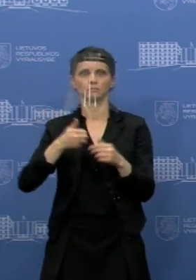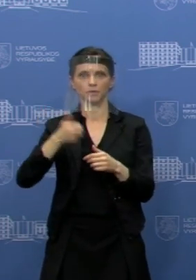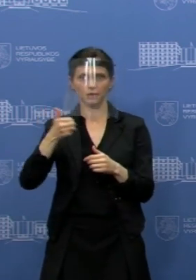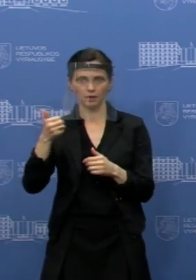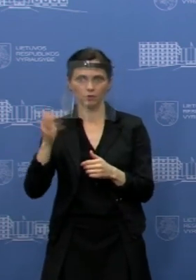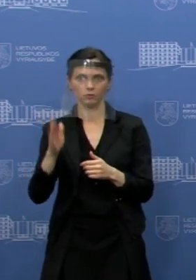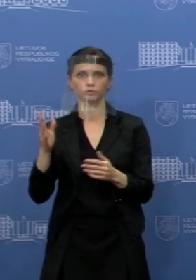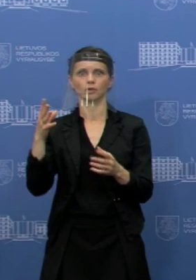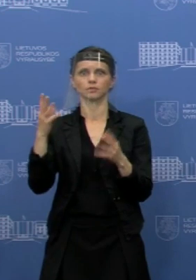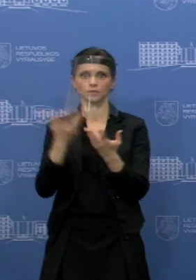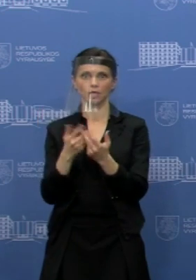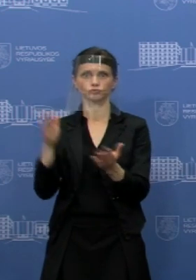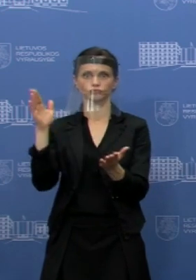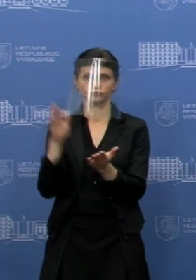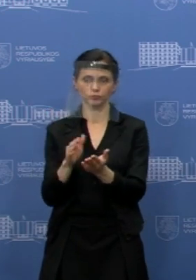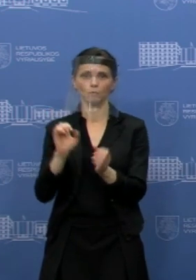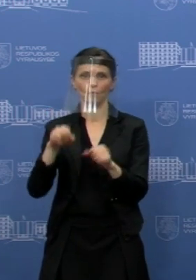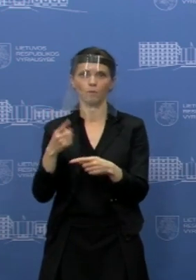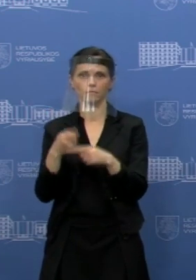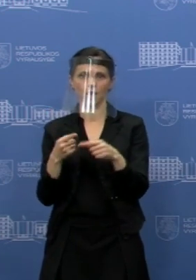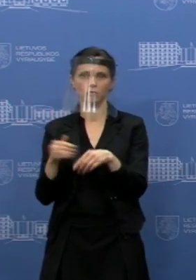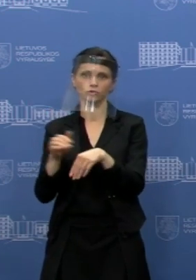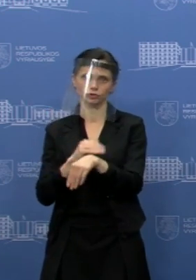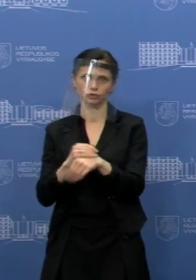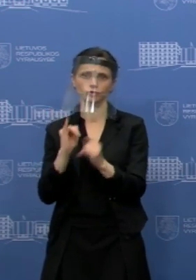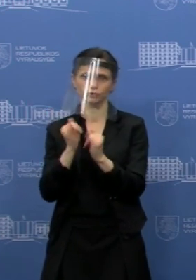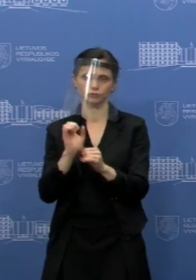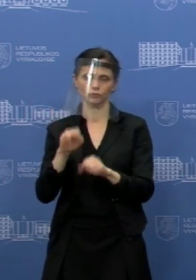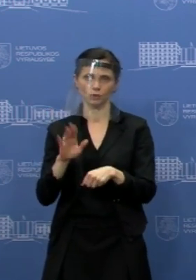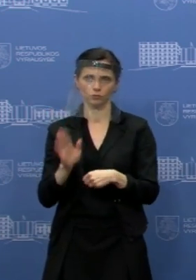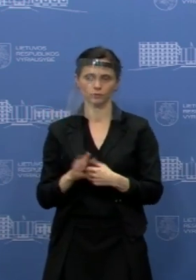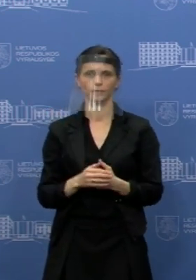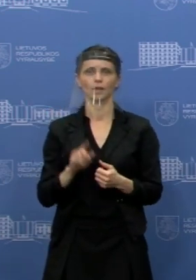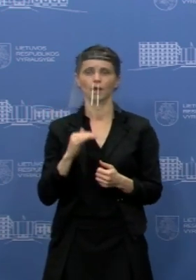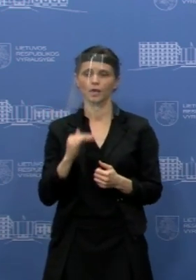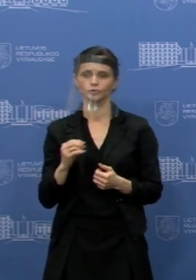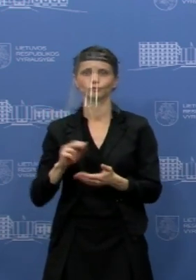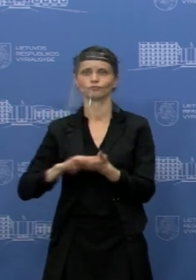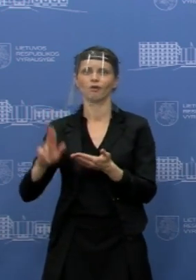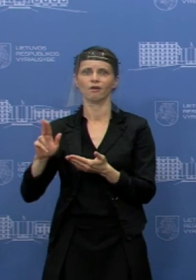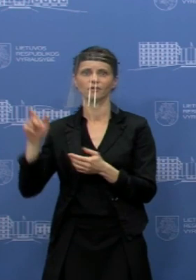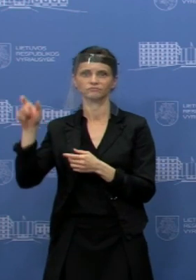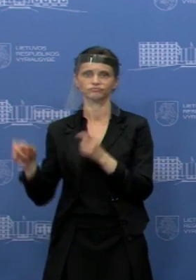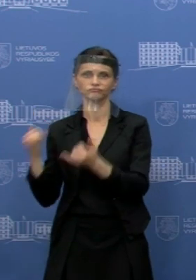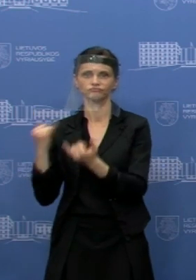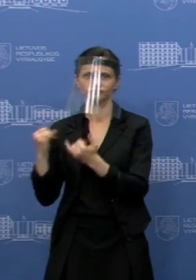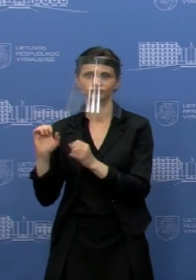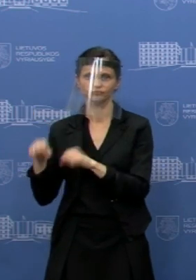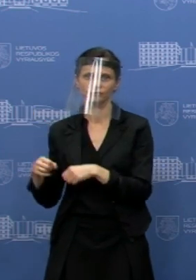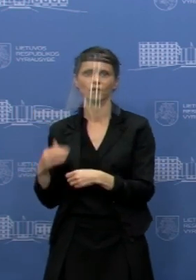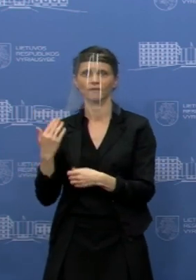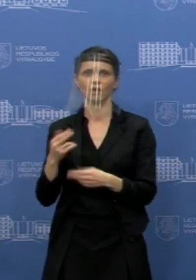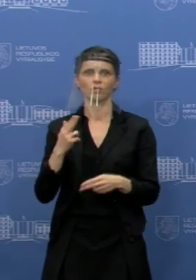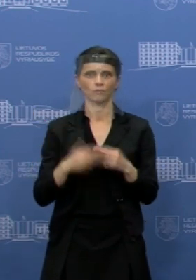galima kalbėti apie priemonį švelninimą. Aišku, tariantis su ekspertais, o dėl asmens